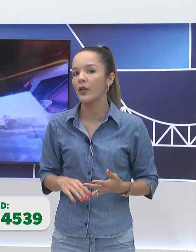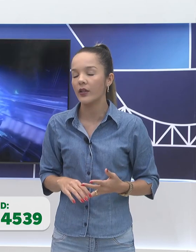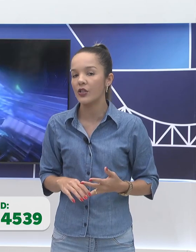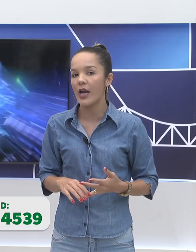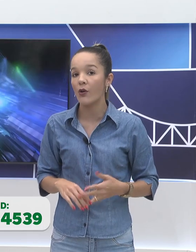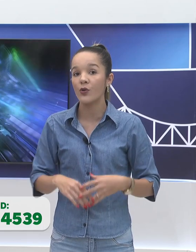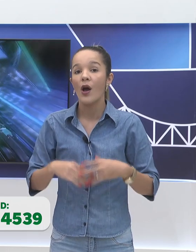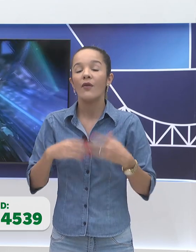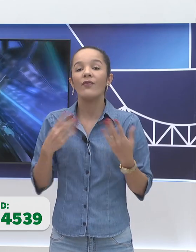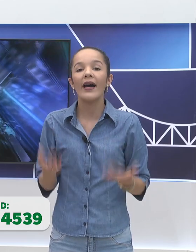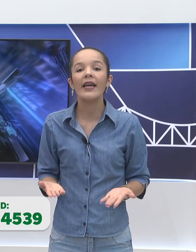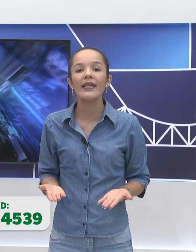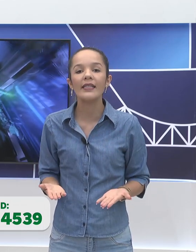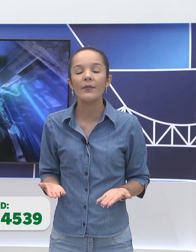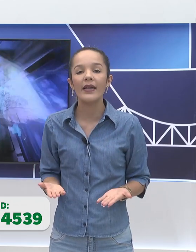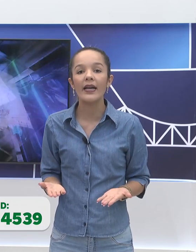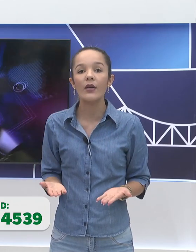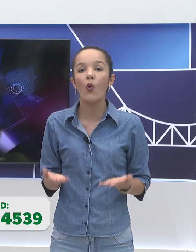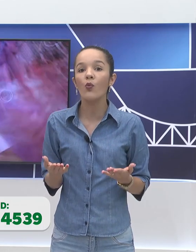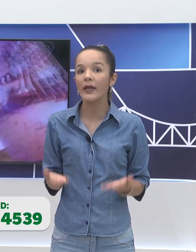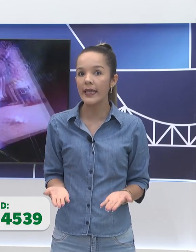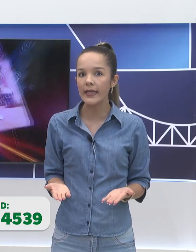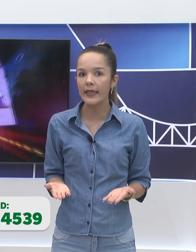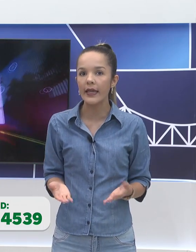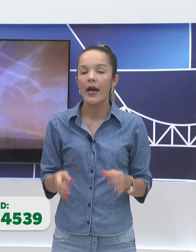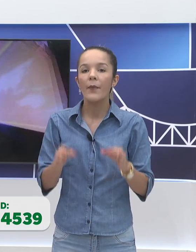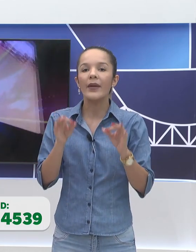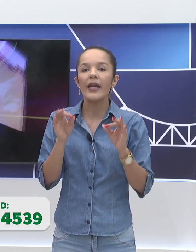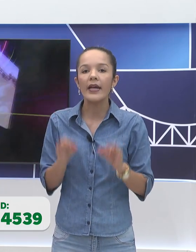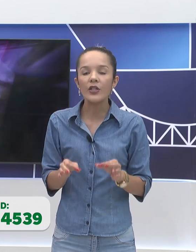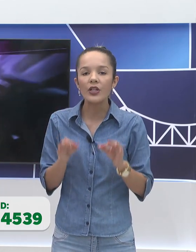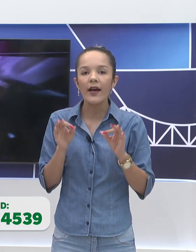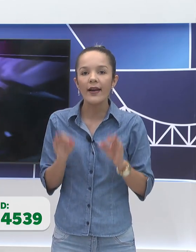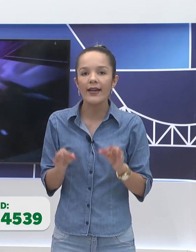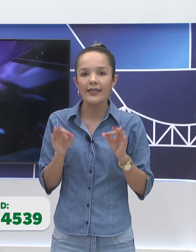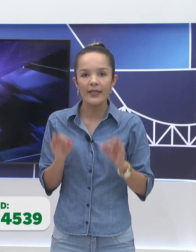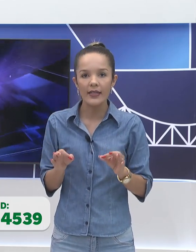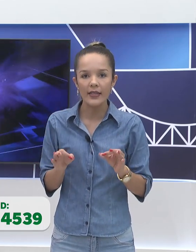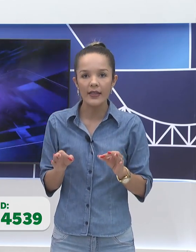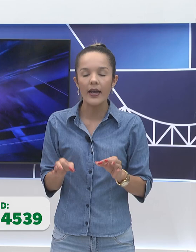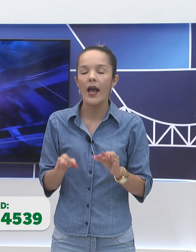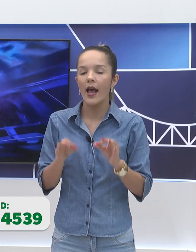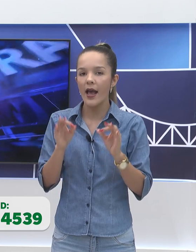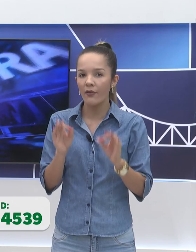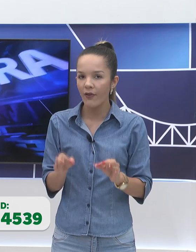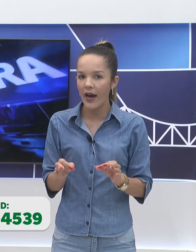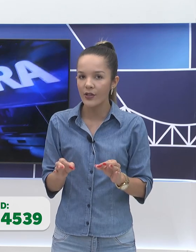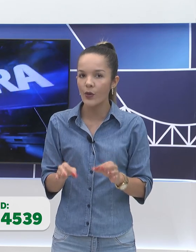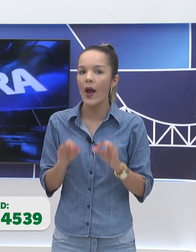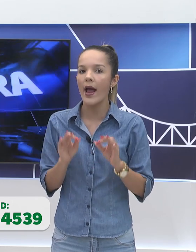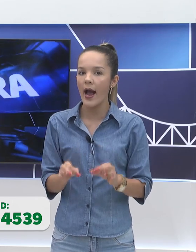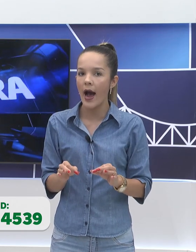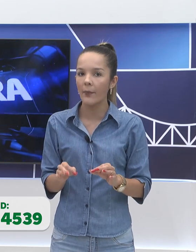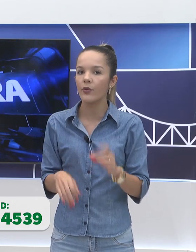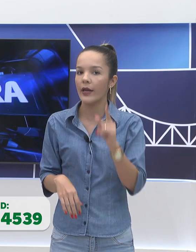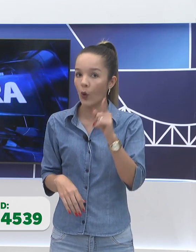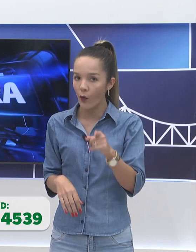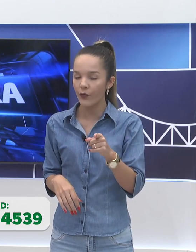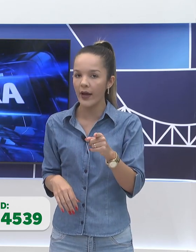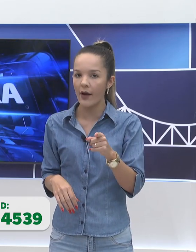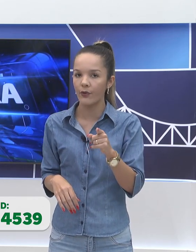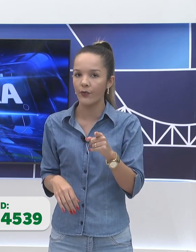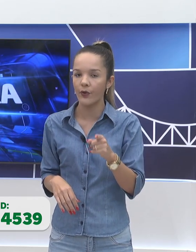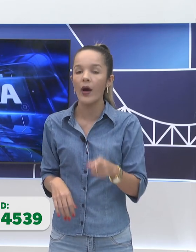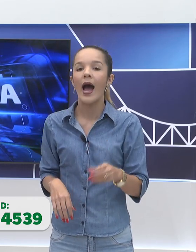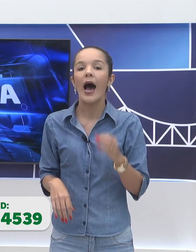manda uma nota de áudio, vai receber aí um link. Preencha esse link, é fácil, é rápido e